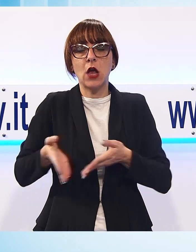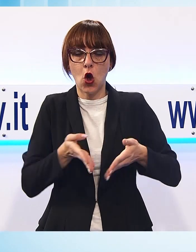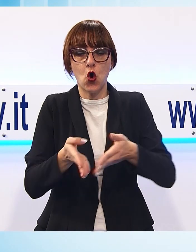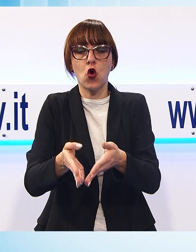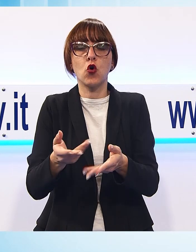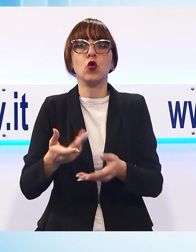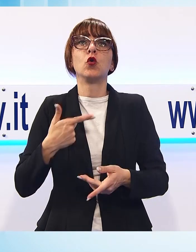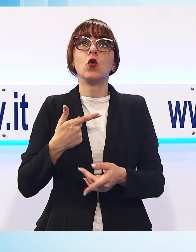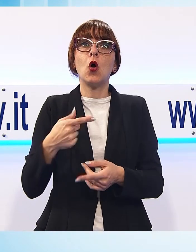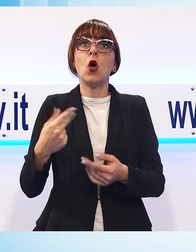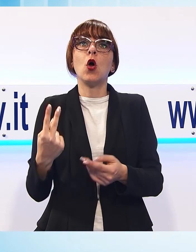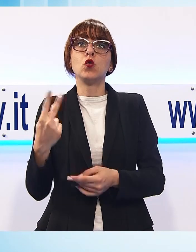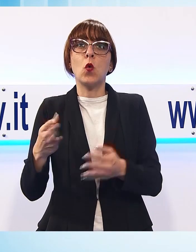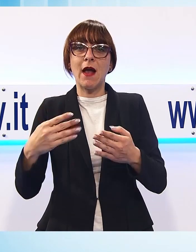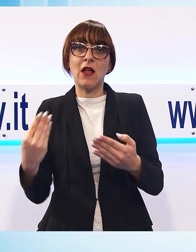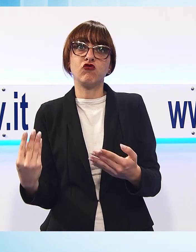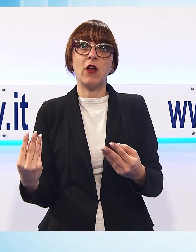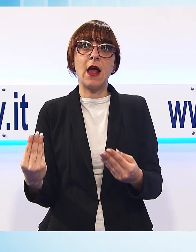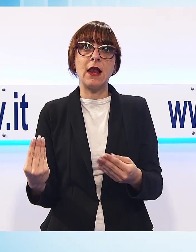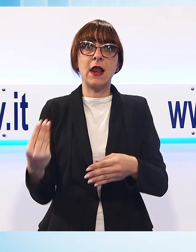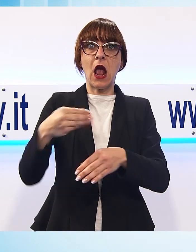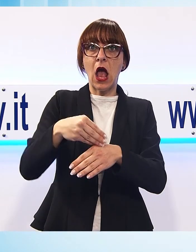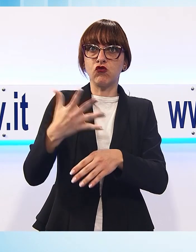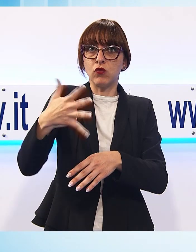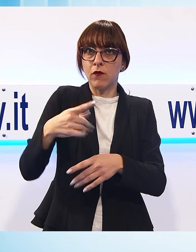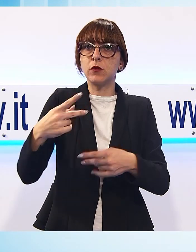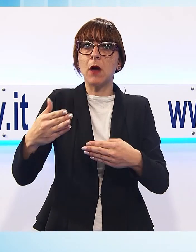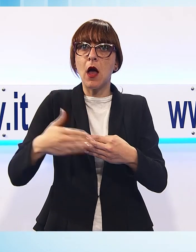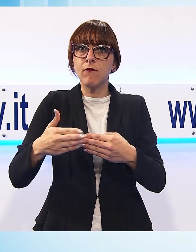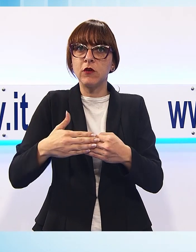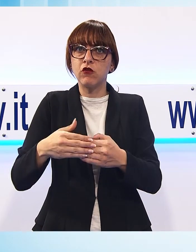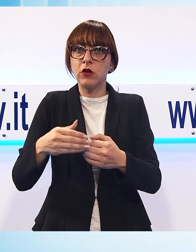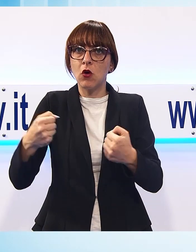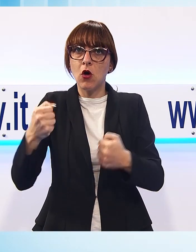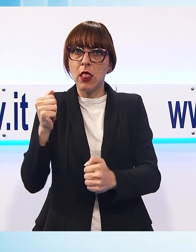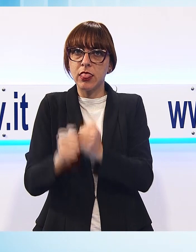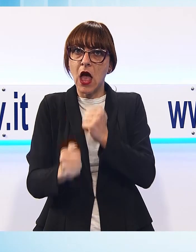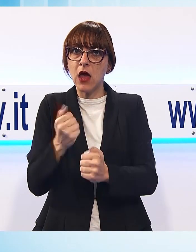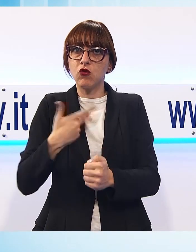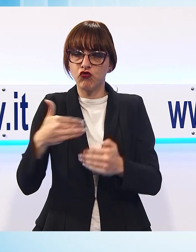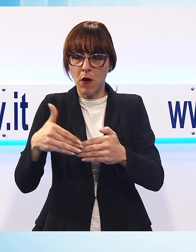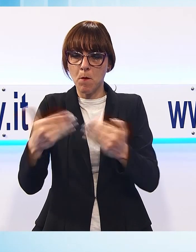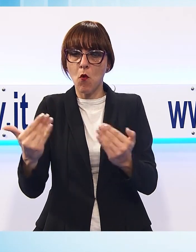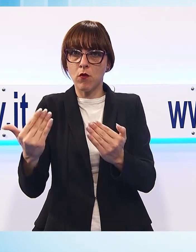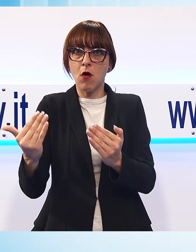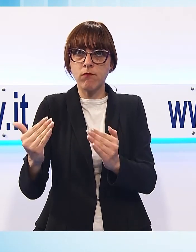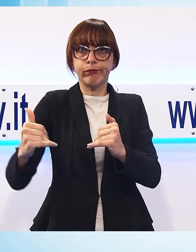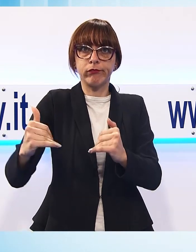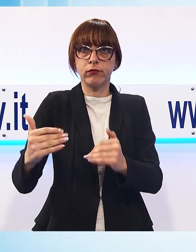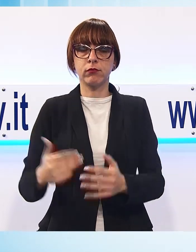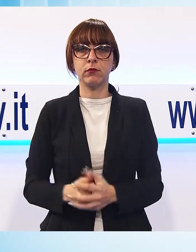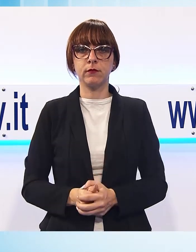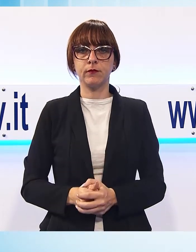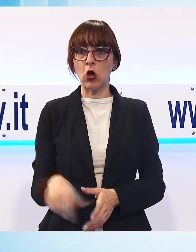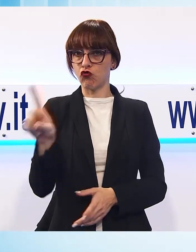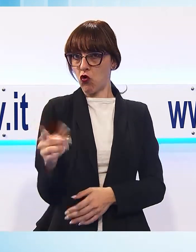a protezione del fosso, ma proprio accanto c'è un danno, un muretto sfondato. Sentiamo ancora Luigi Casentini. Nei giorni